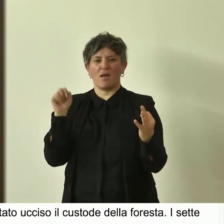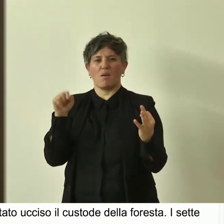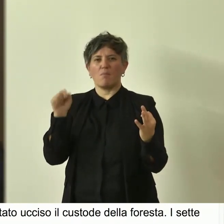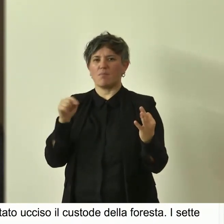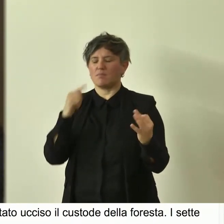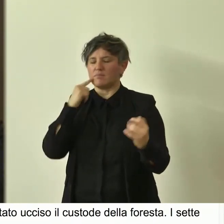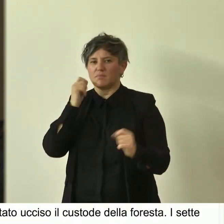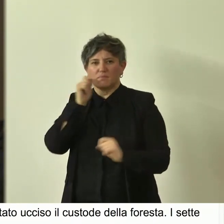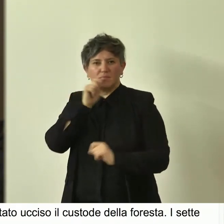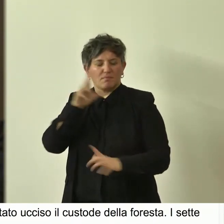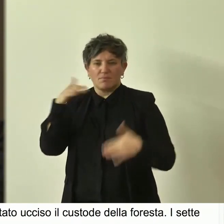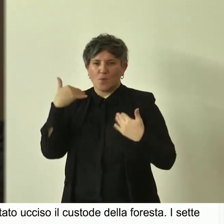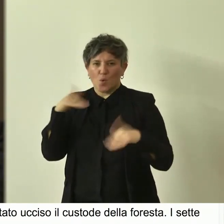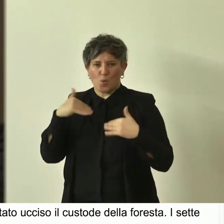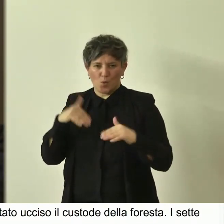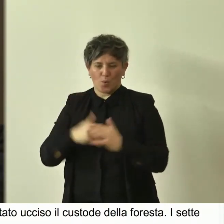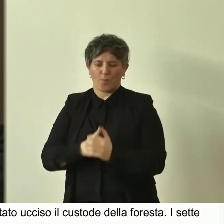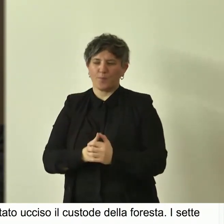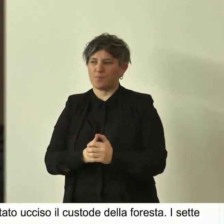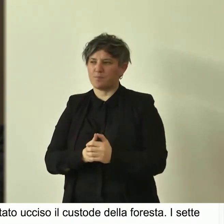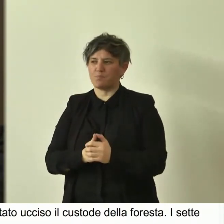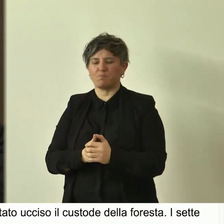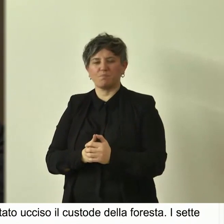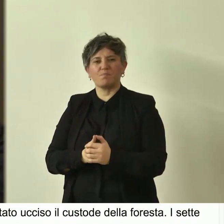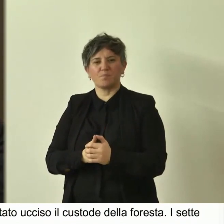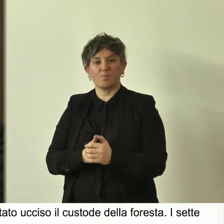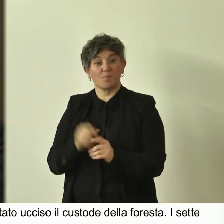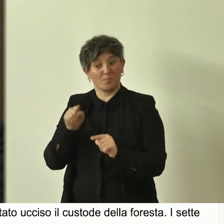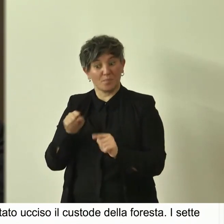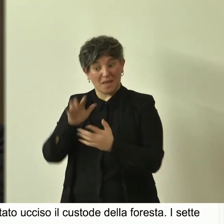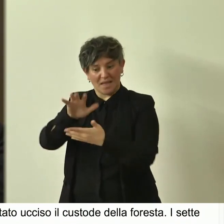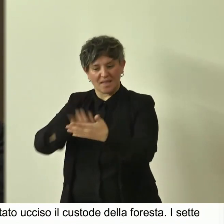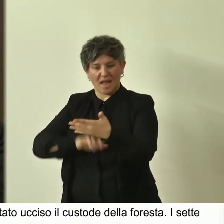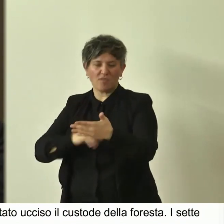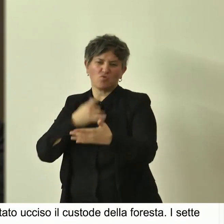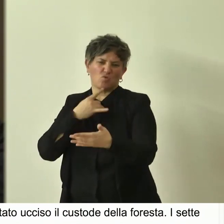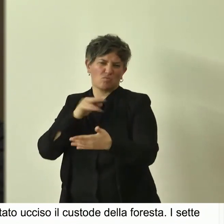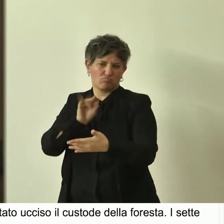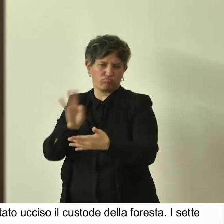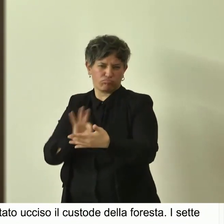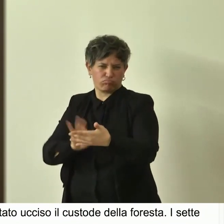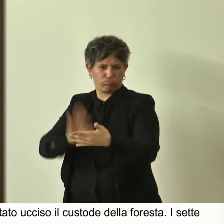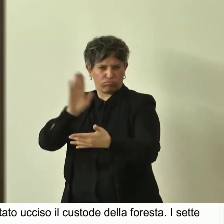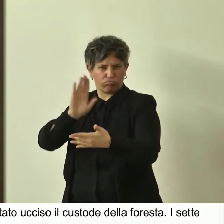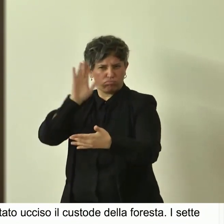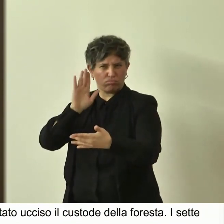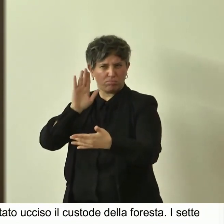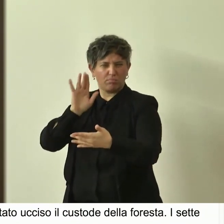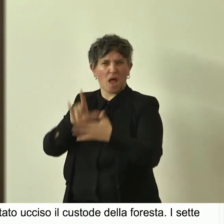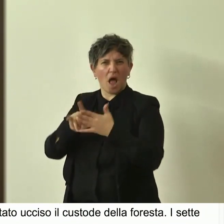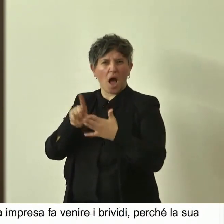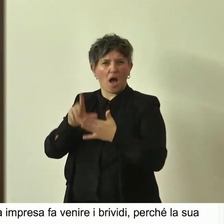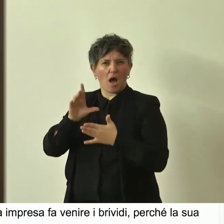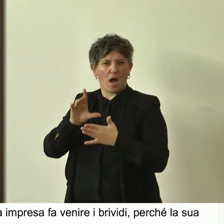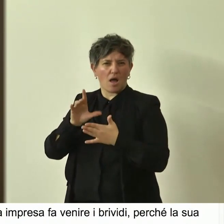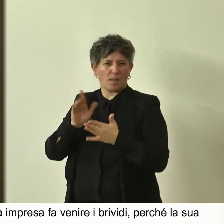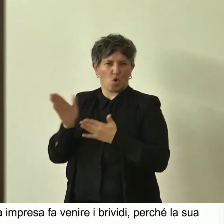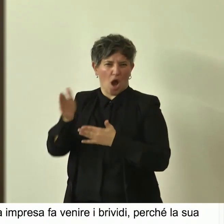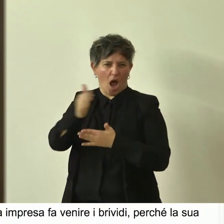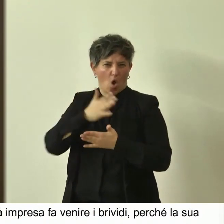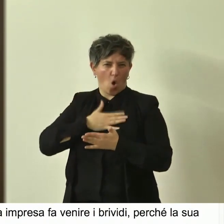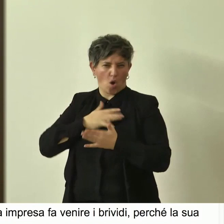impressionante, devo dire, e che è un testo di un autore che nella antologia che ho preparato